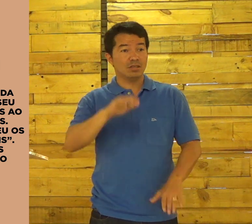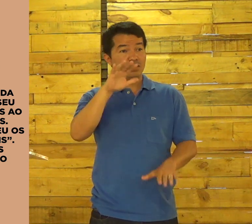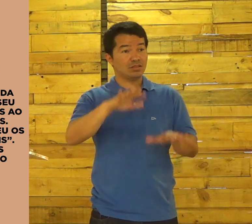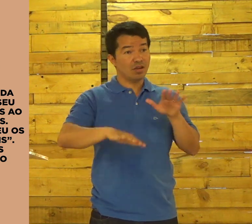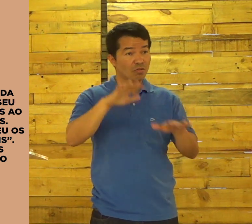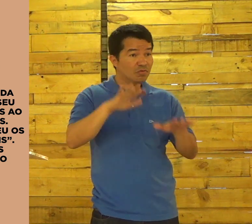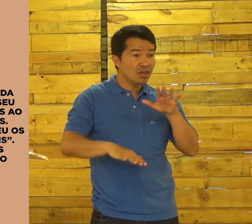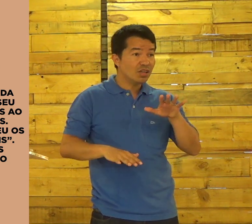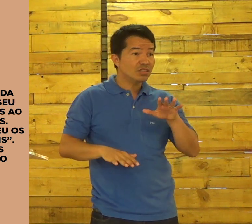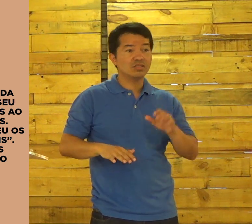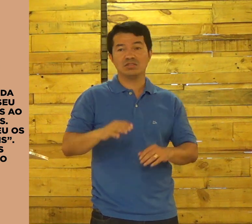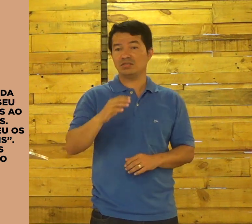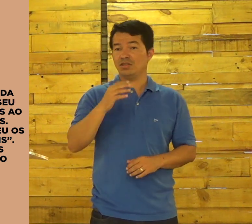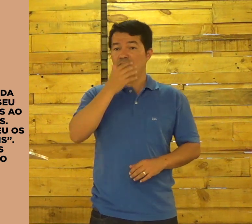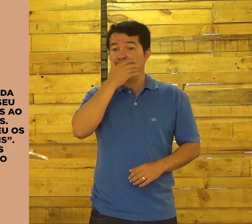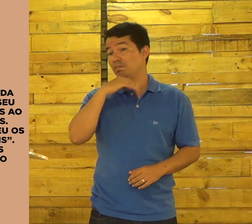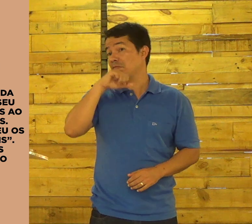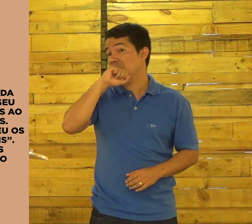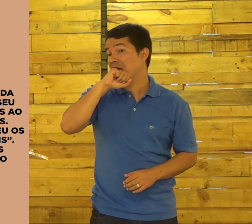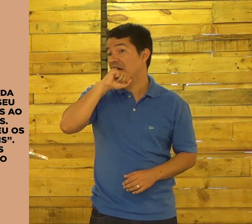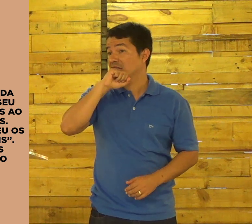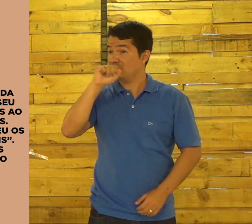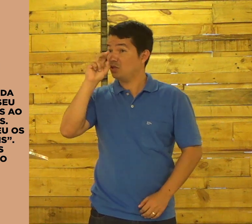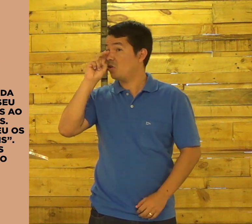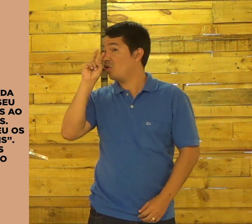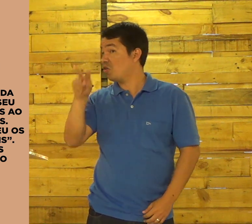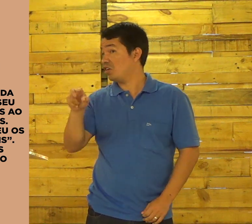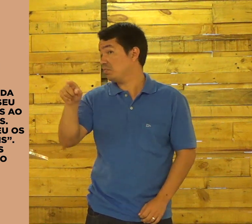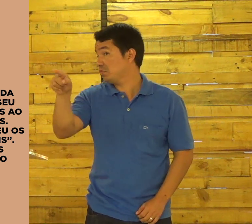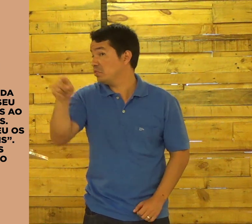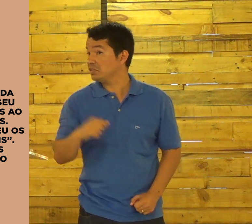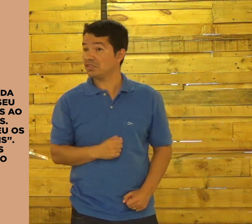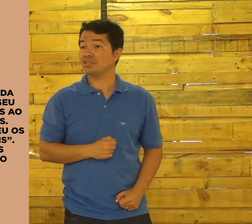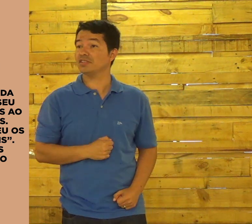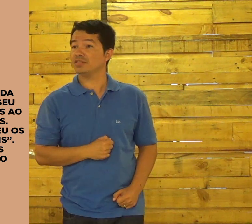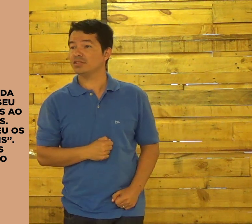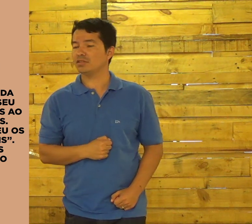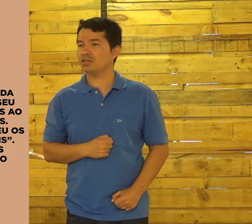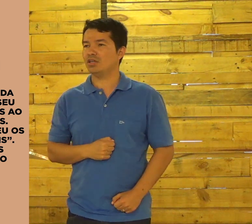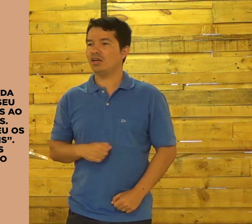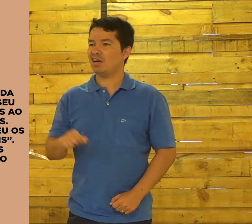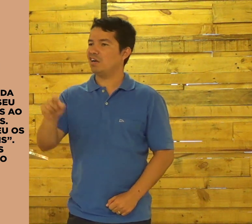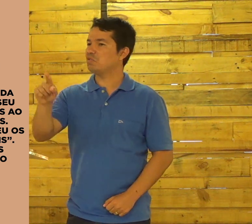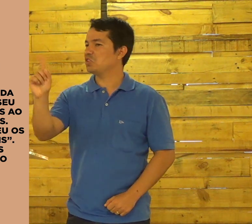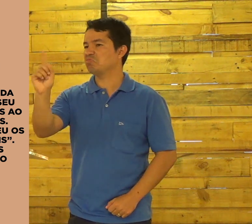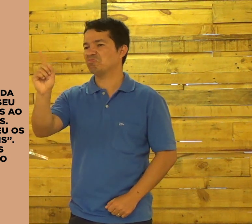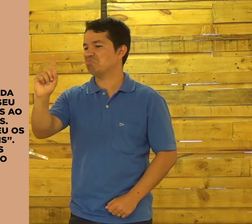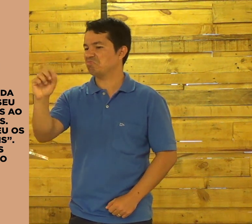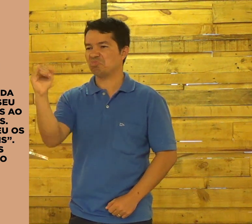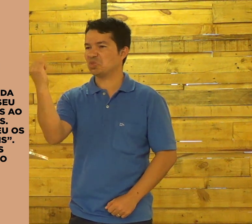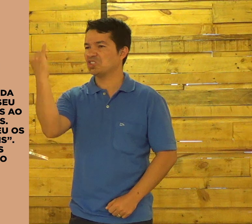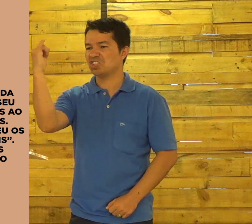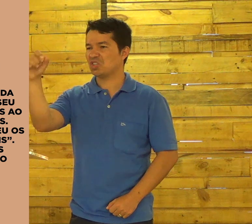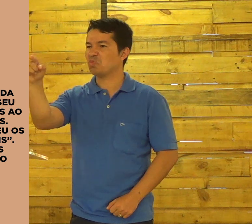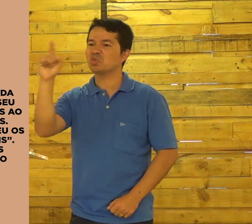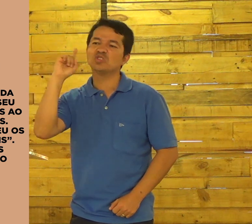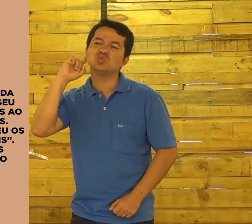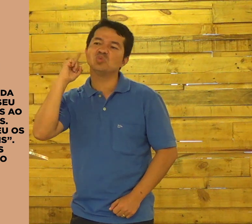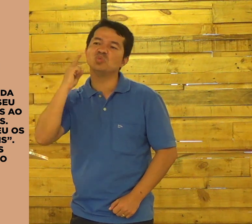fazer de você uma pessoa importante. De repente, o seu pai olha para você e diz, você não dá para